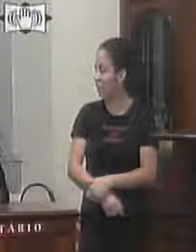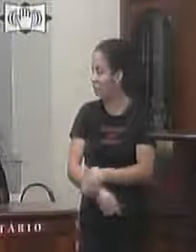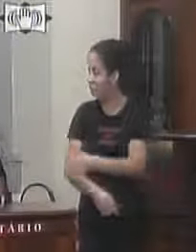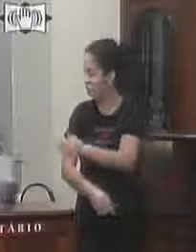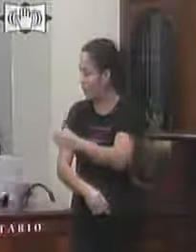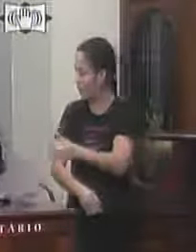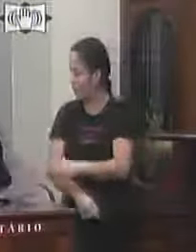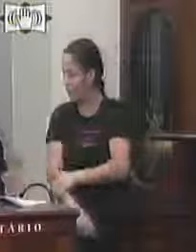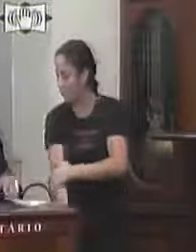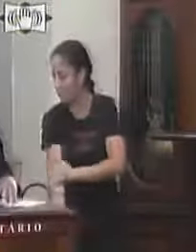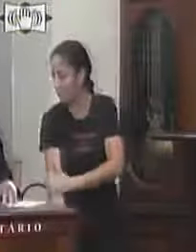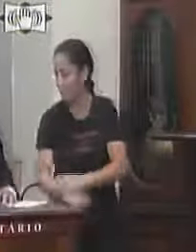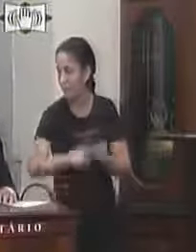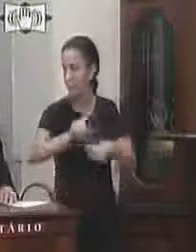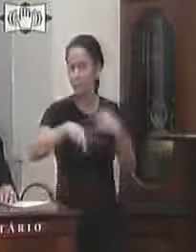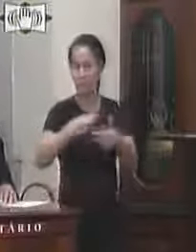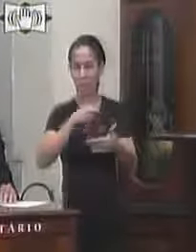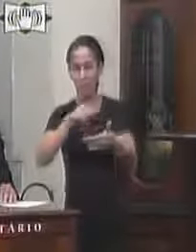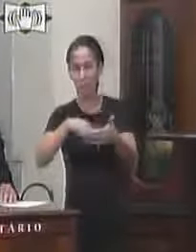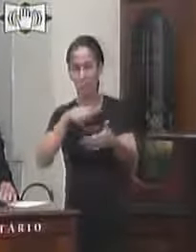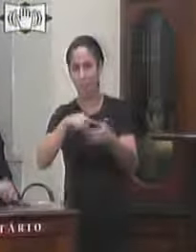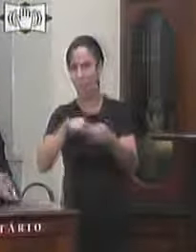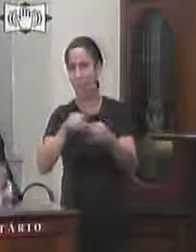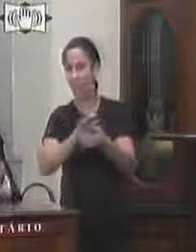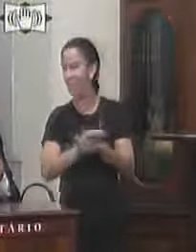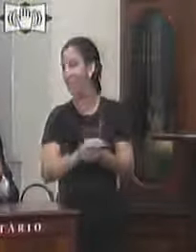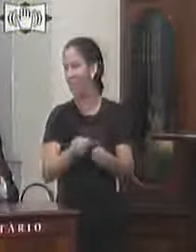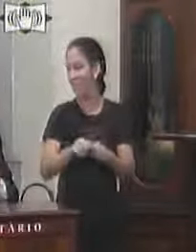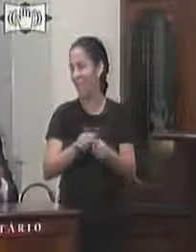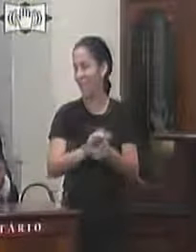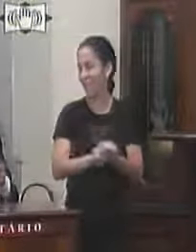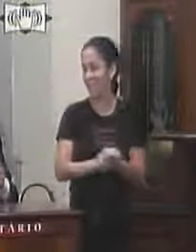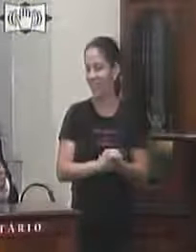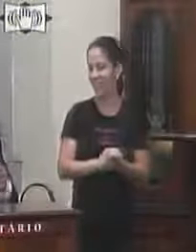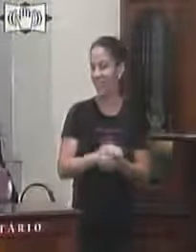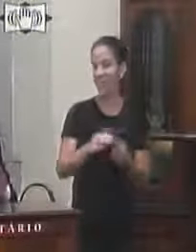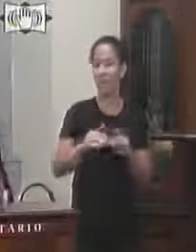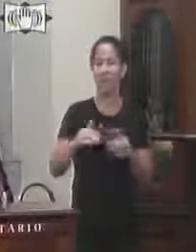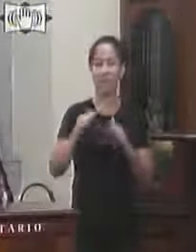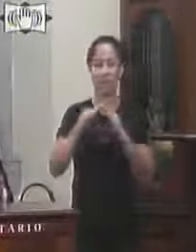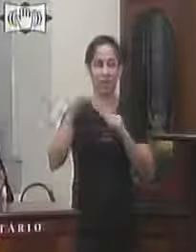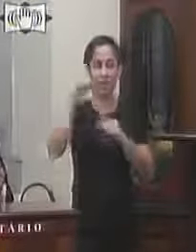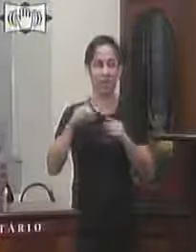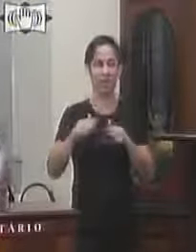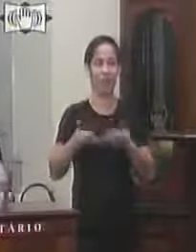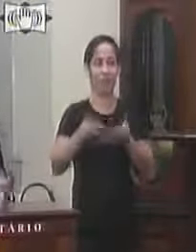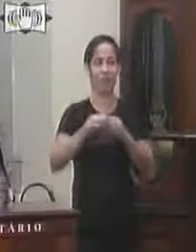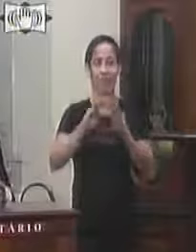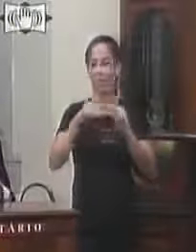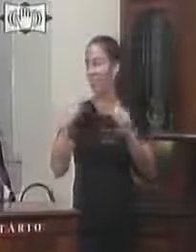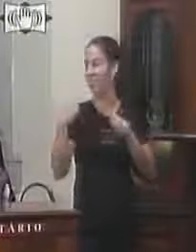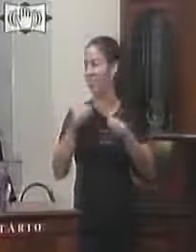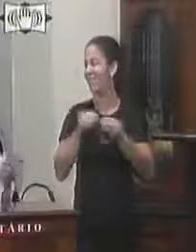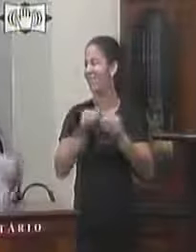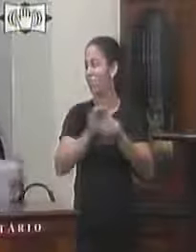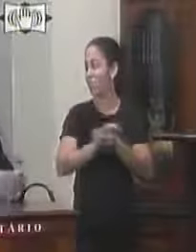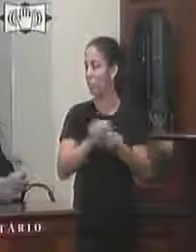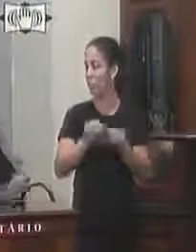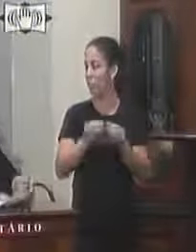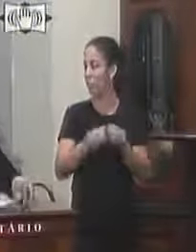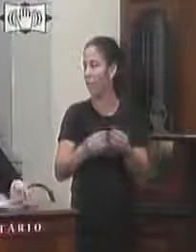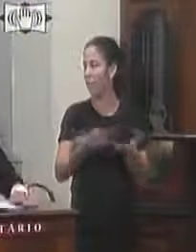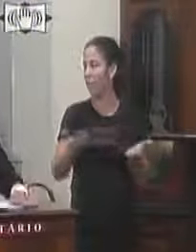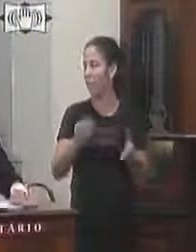após a leitura solicita a diretoria da câmara que encaminha os órgãos competentes nós vamos agora para